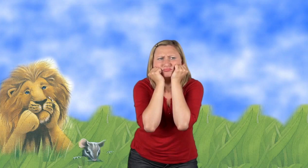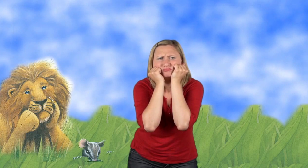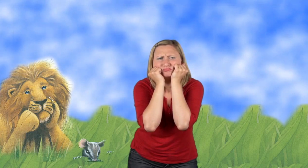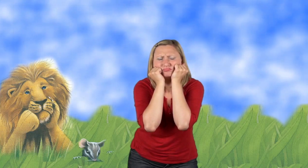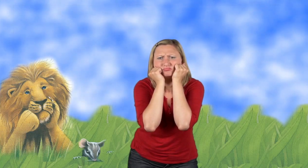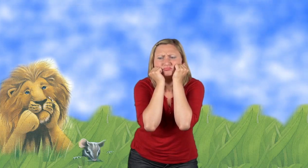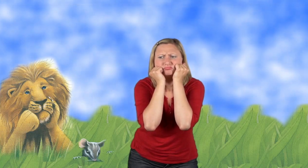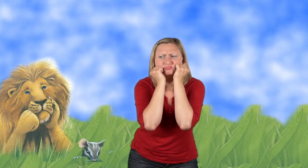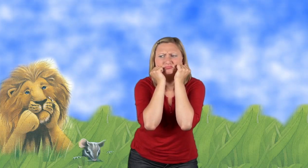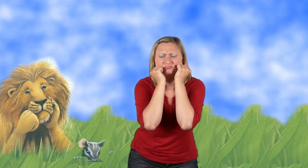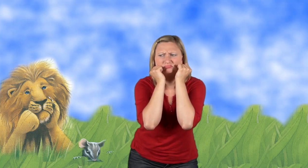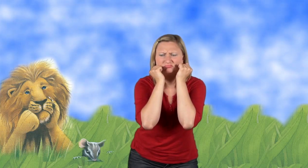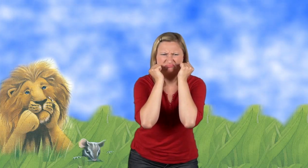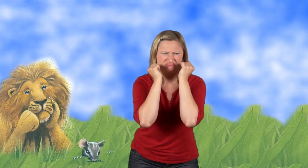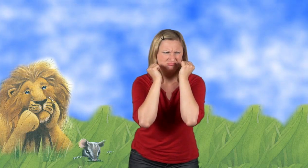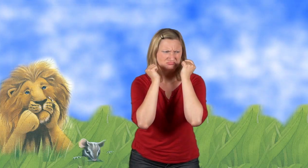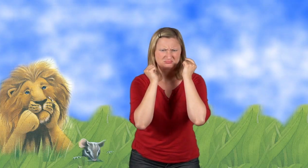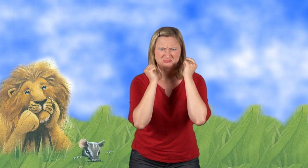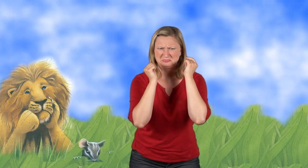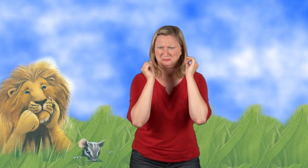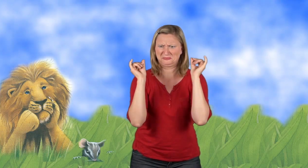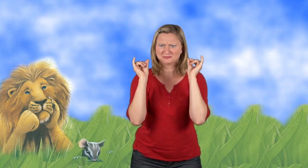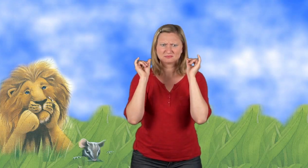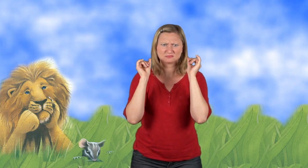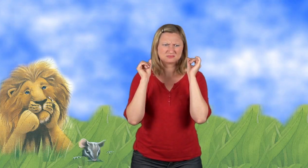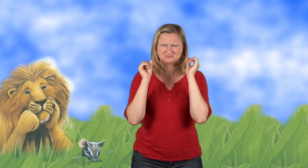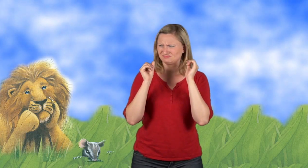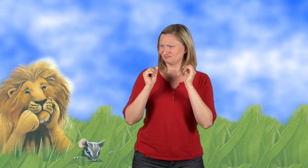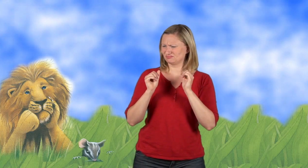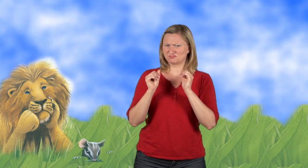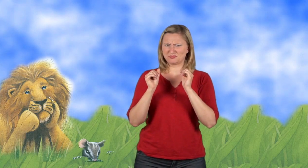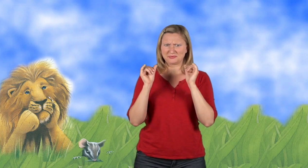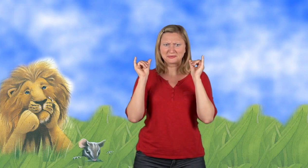Eines Tages allerdings hörte Leo am Flusslauf ein leises Wimmern.